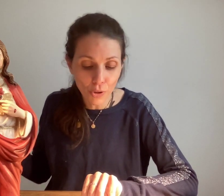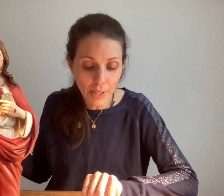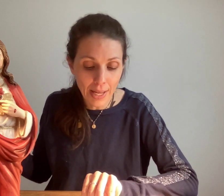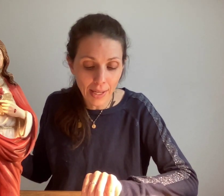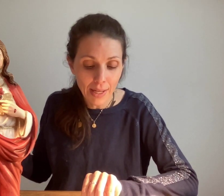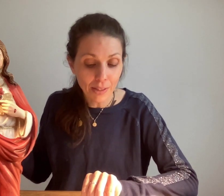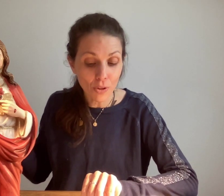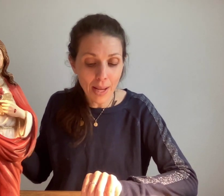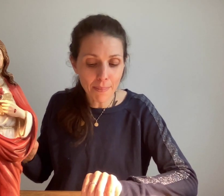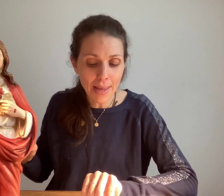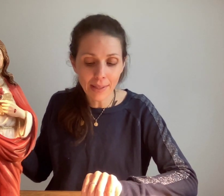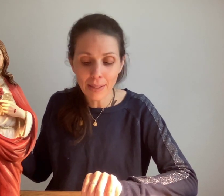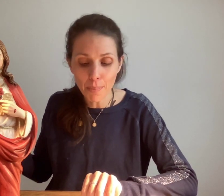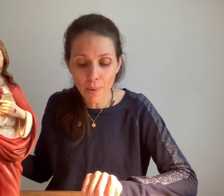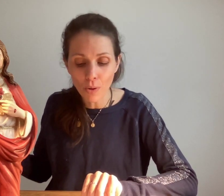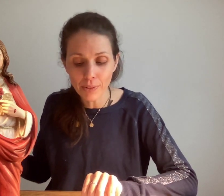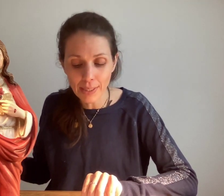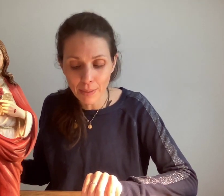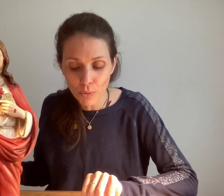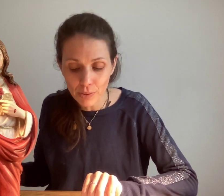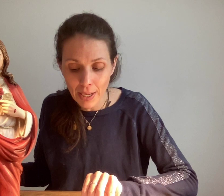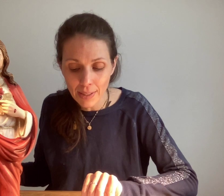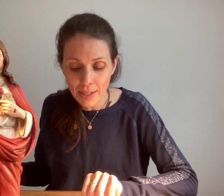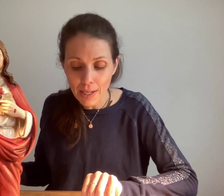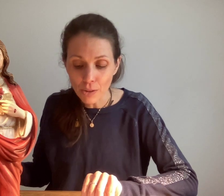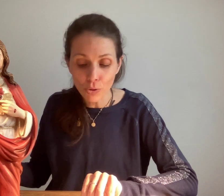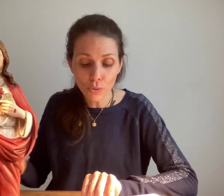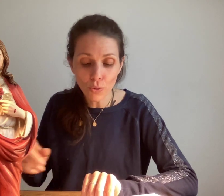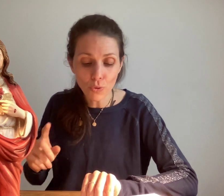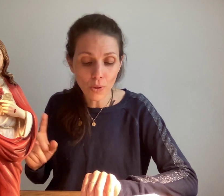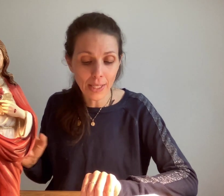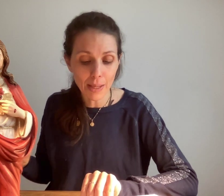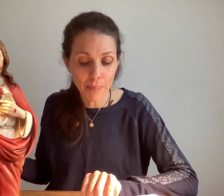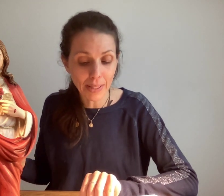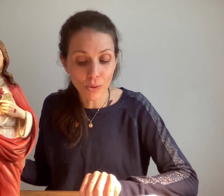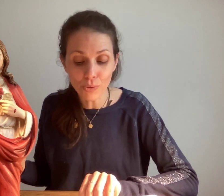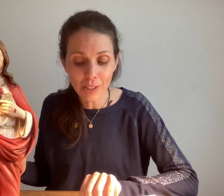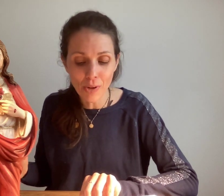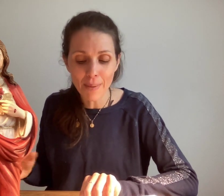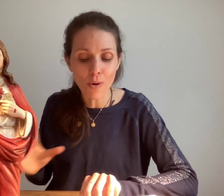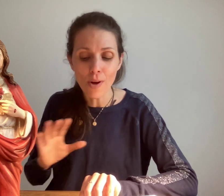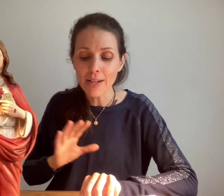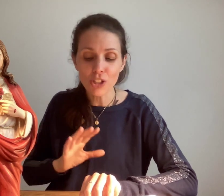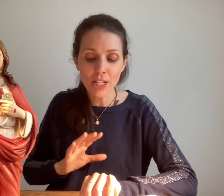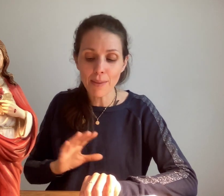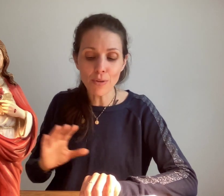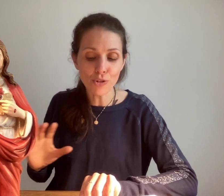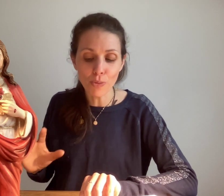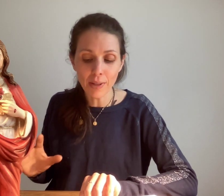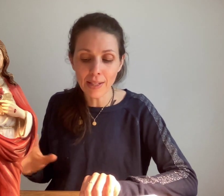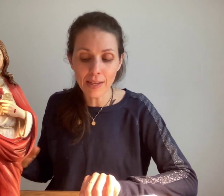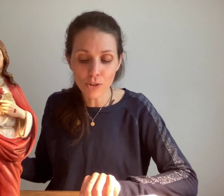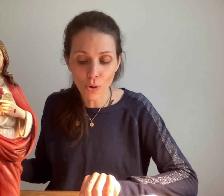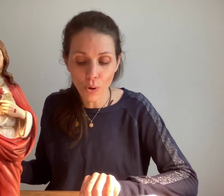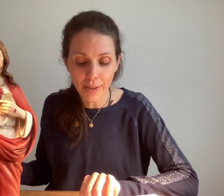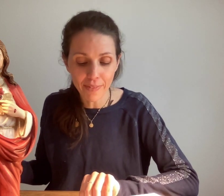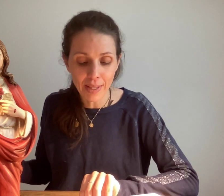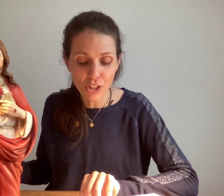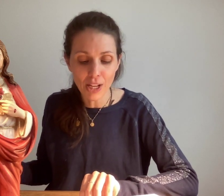tonnerre, de la mer, des plantes et des montagnes, de tous ceux qui répètent continuellement « J'aime, je bénis, je glorifie, j